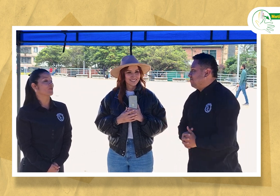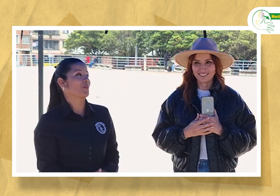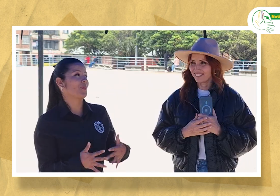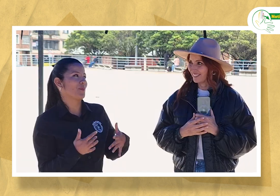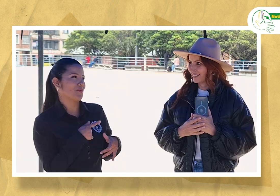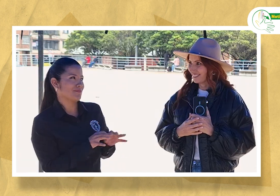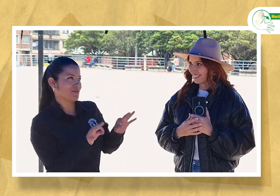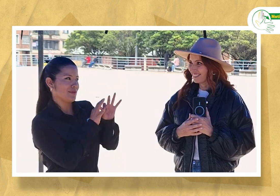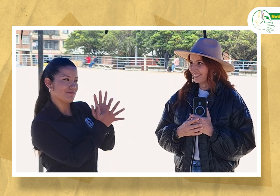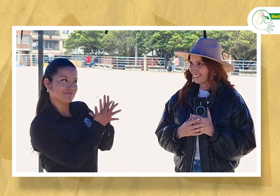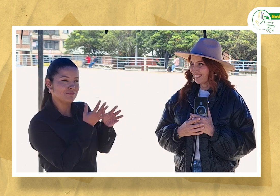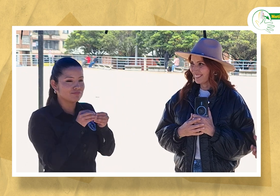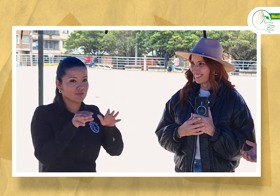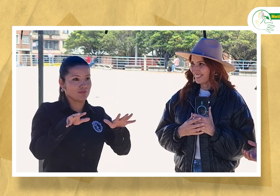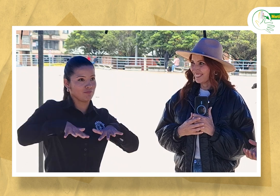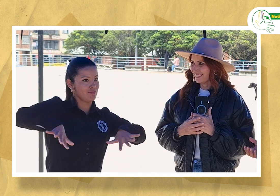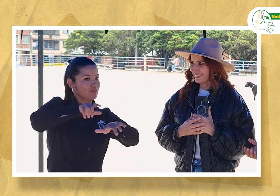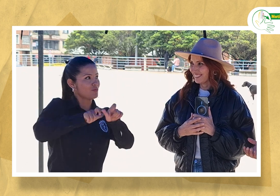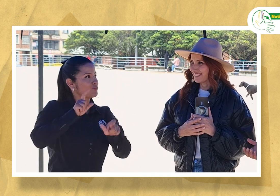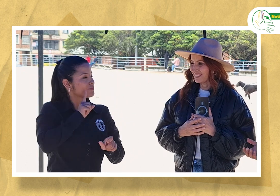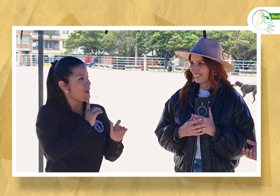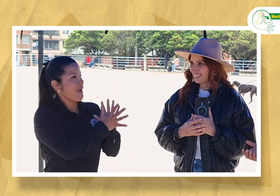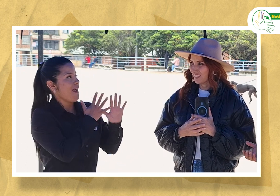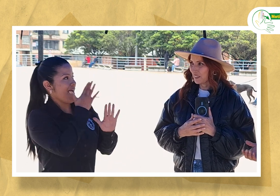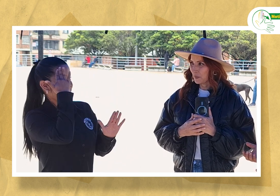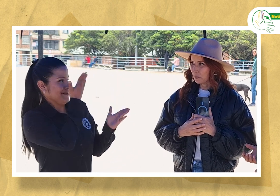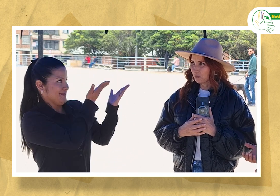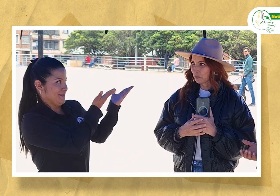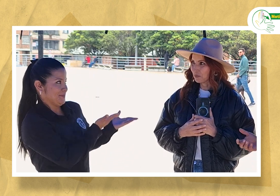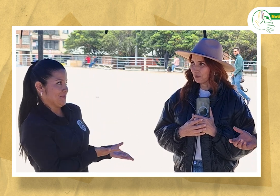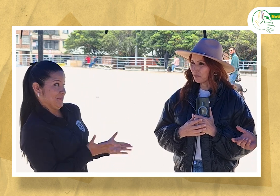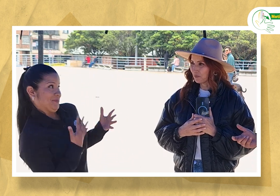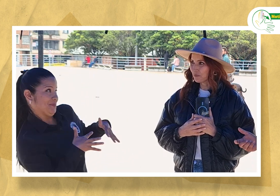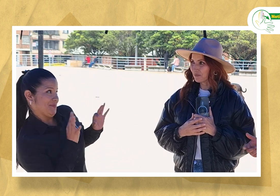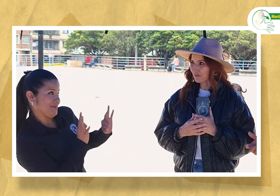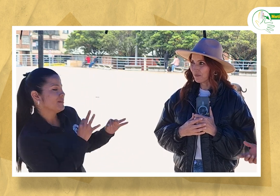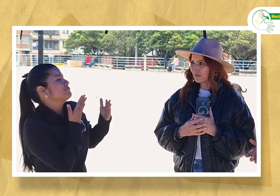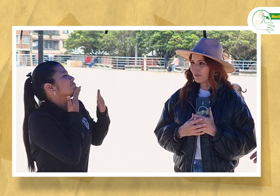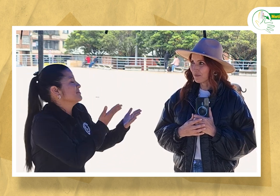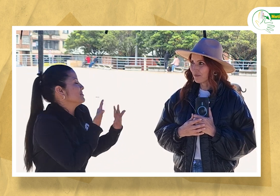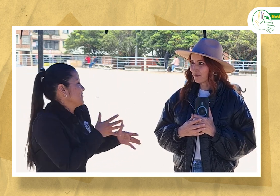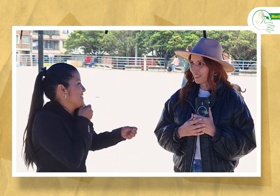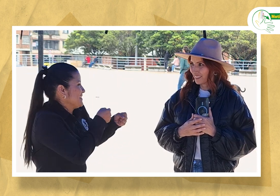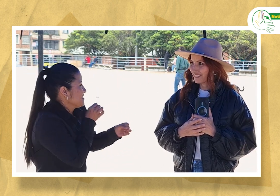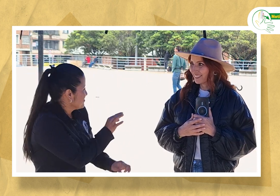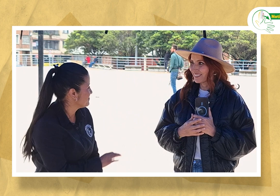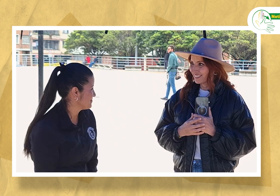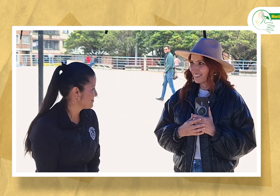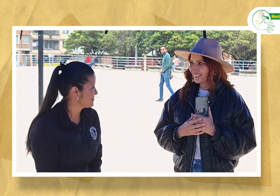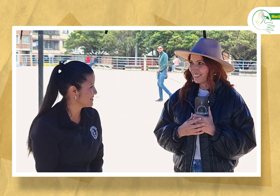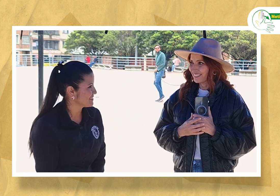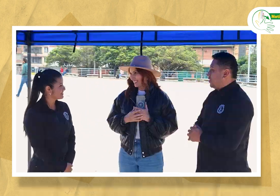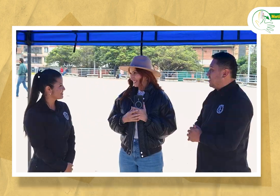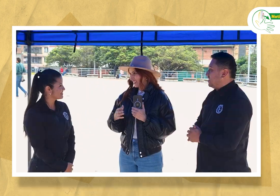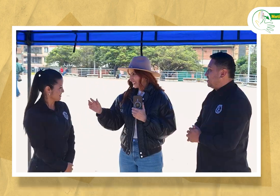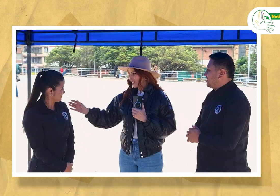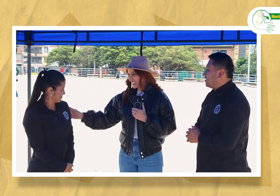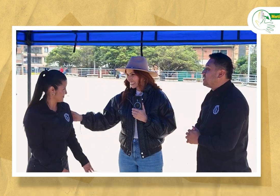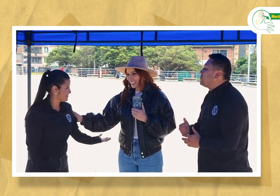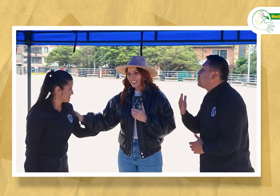Guau, qué importante lo que nos cuentas para la comunidad sorda. Gracias por estar aquí y acceder a esta entrevista. Bueno, muchas gracias